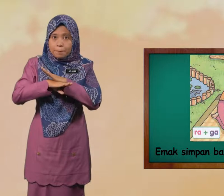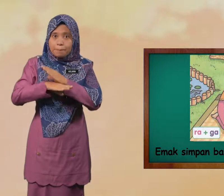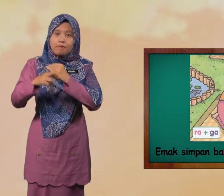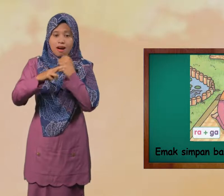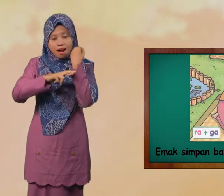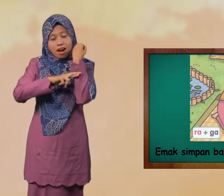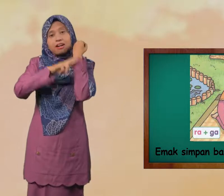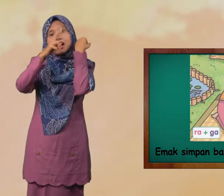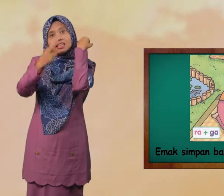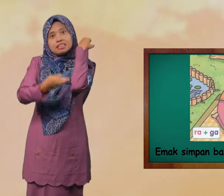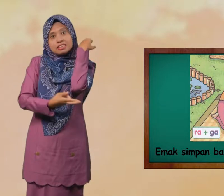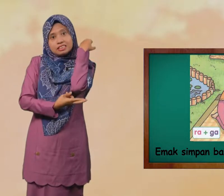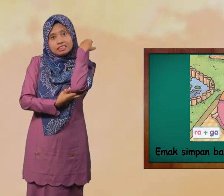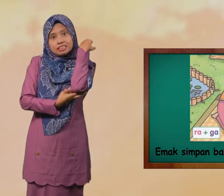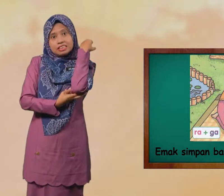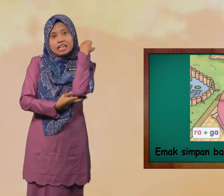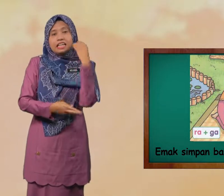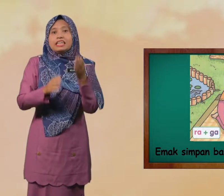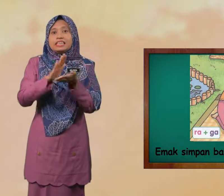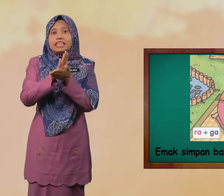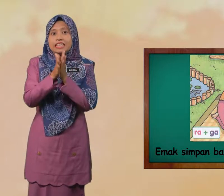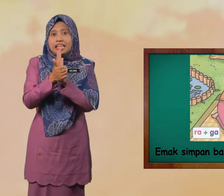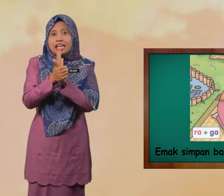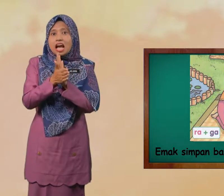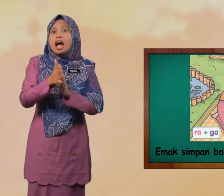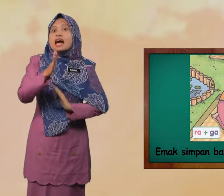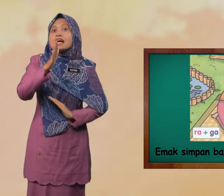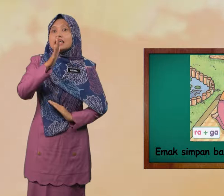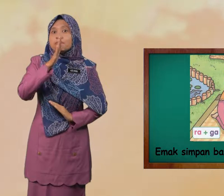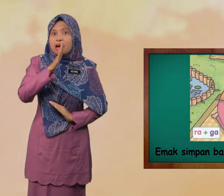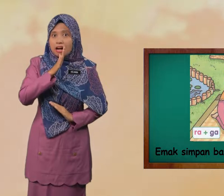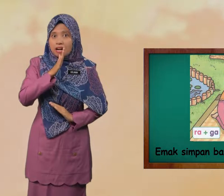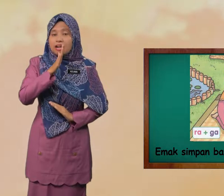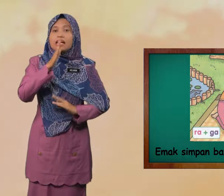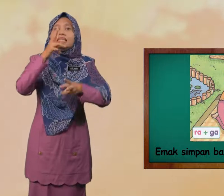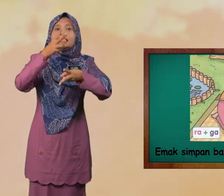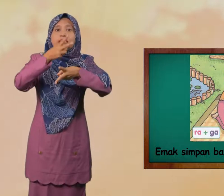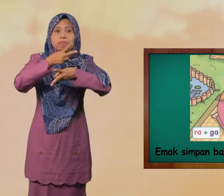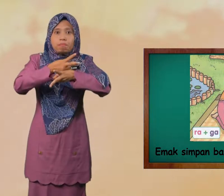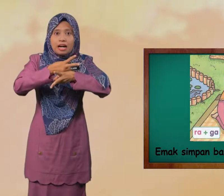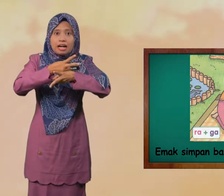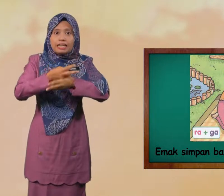Raga Jadi Emak Simpan